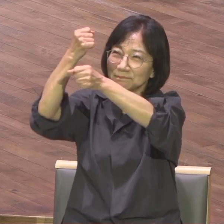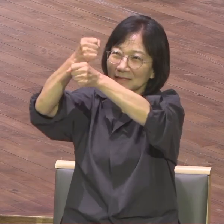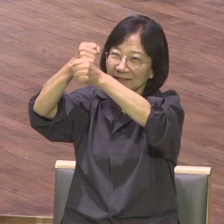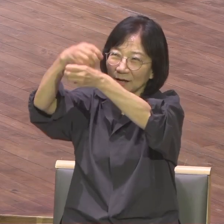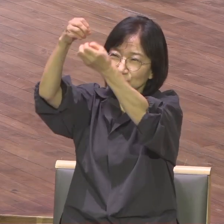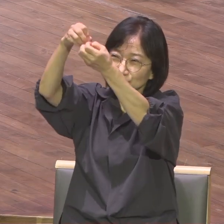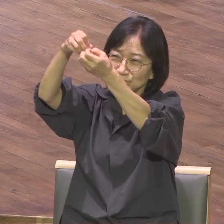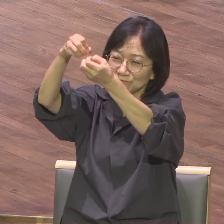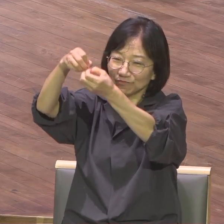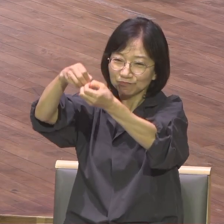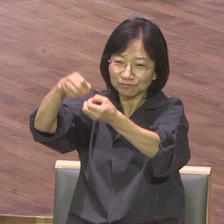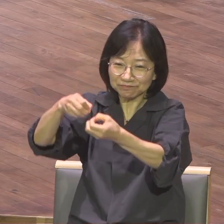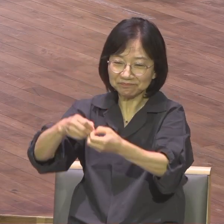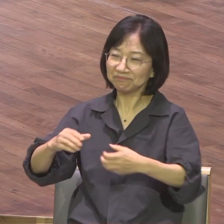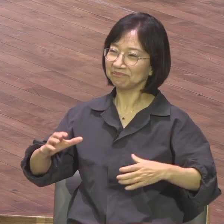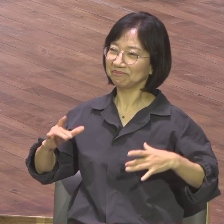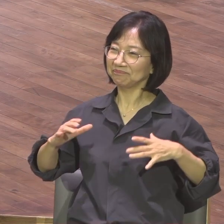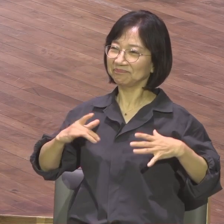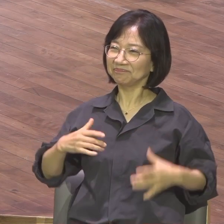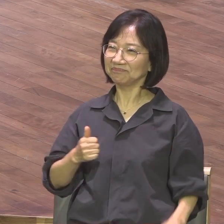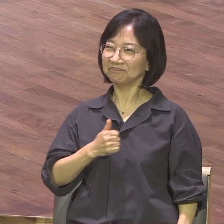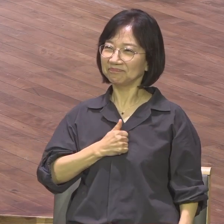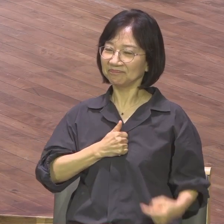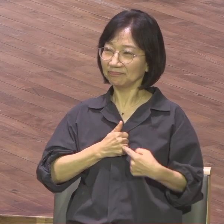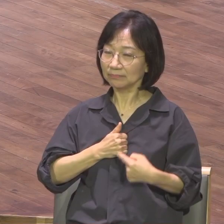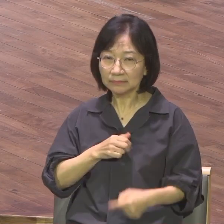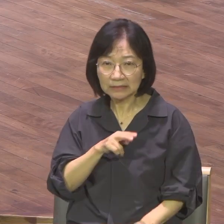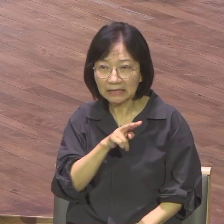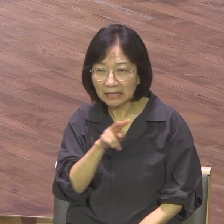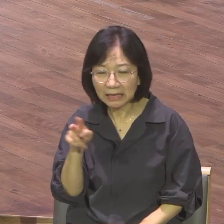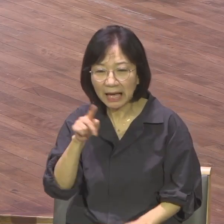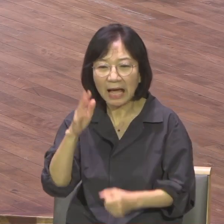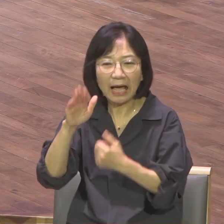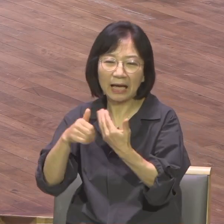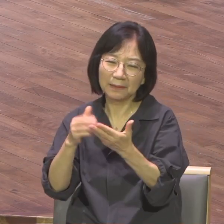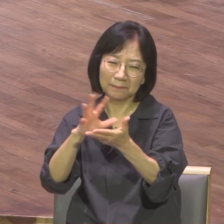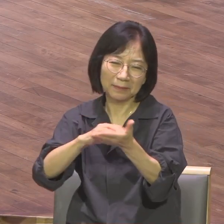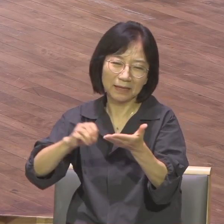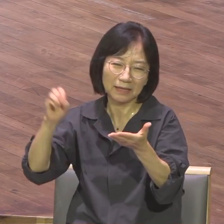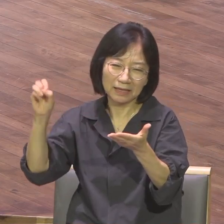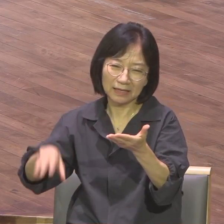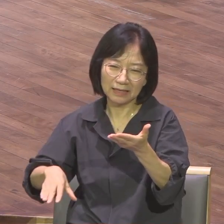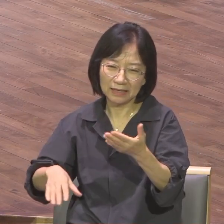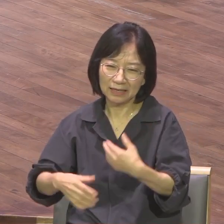다 하나님 없는 창세계 3장 바벨탐 문화였거든요 고상한 척 수준이 있는 척